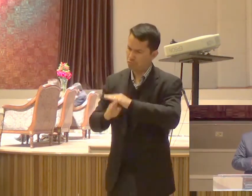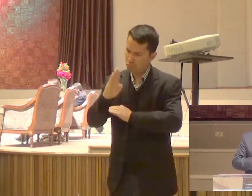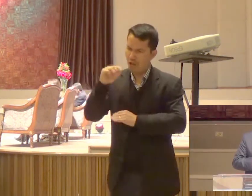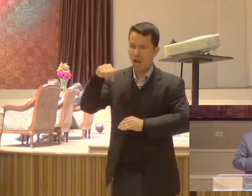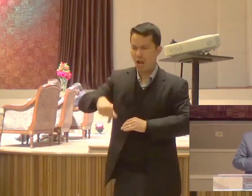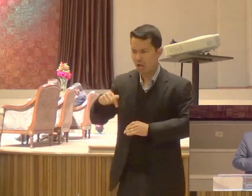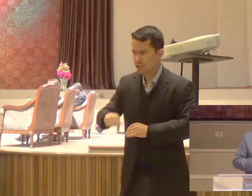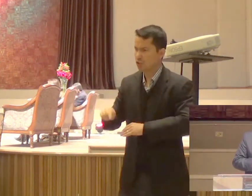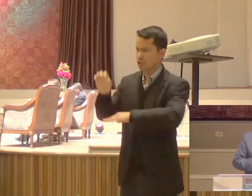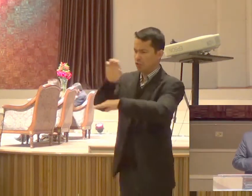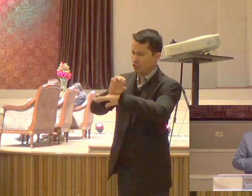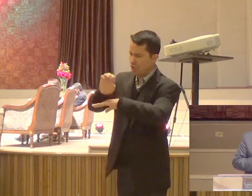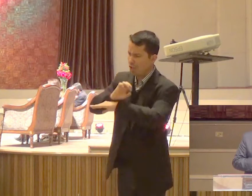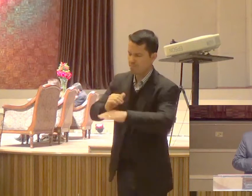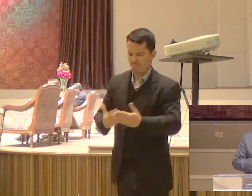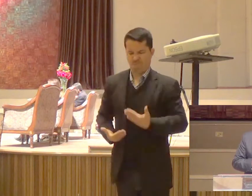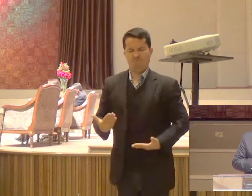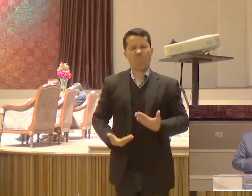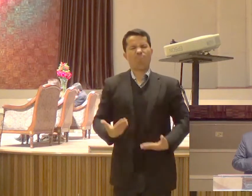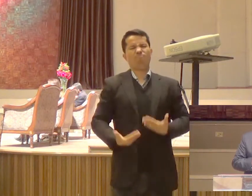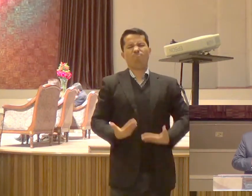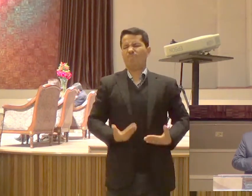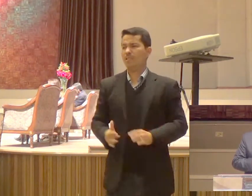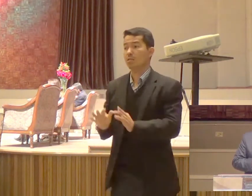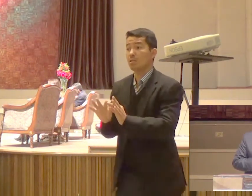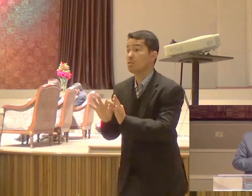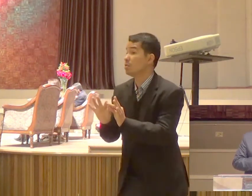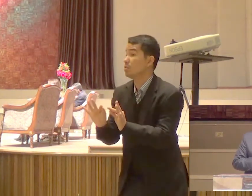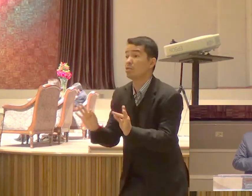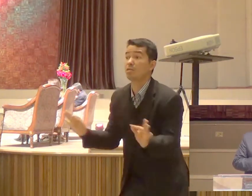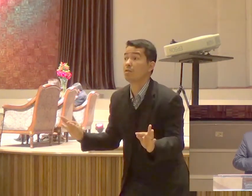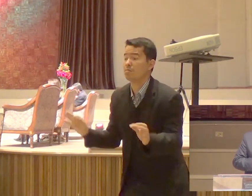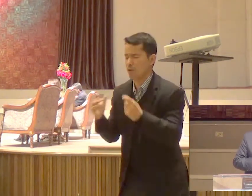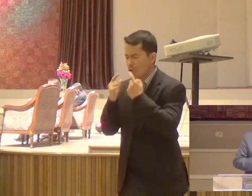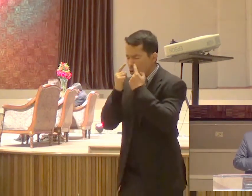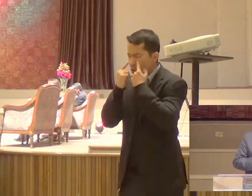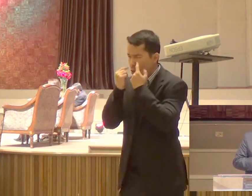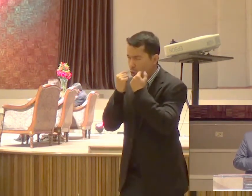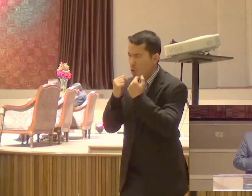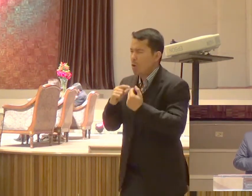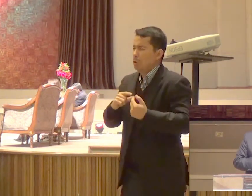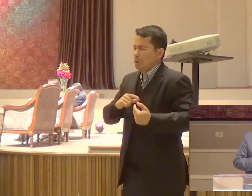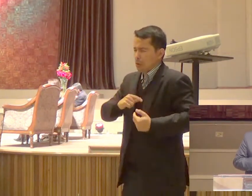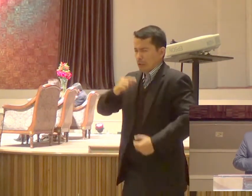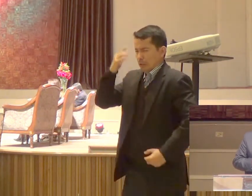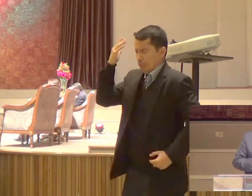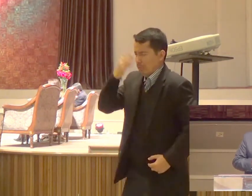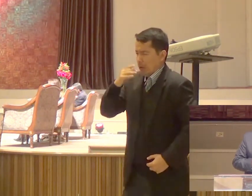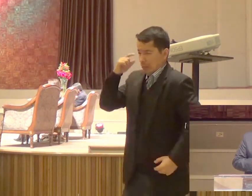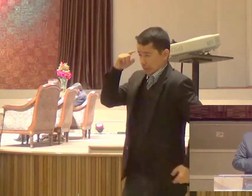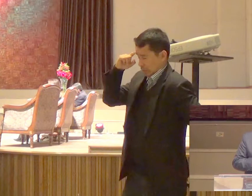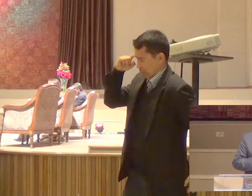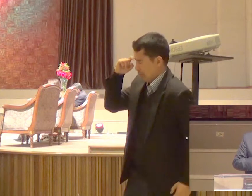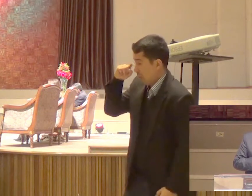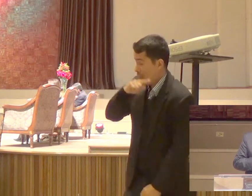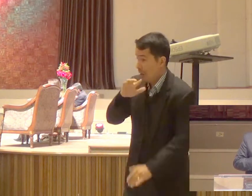Servindo ao Senhor Com toda humildade Lágrimas E provações Que pelas ciladas Dos judeus Me sobrevieram